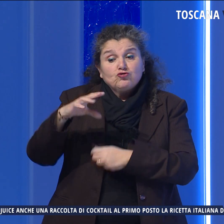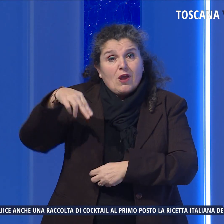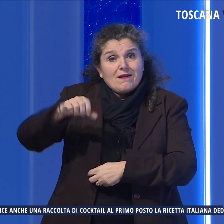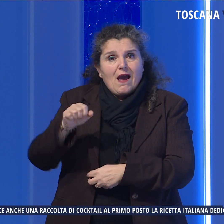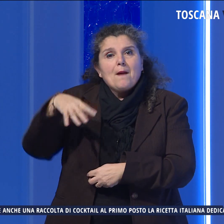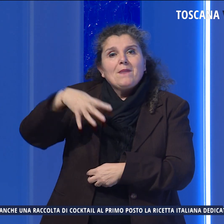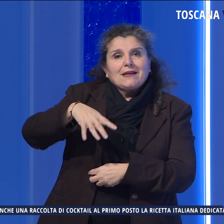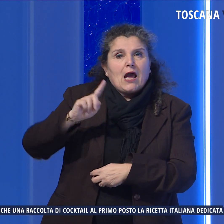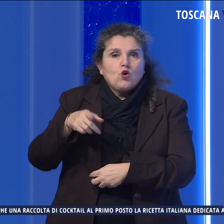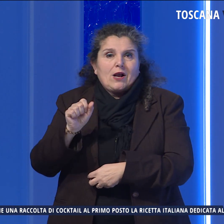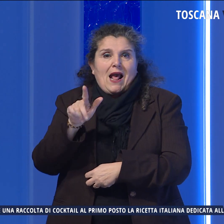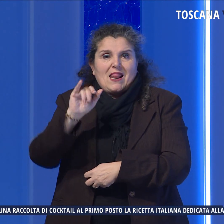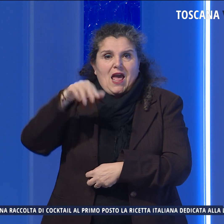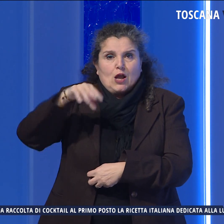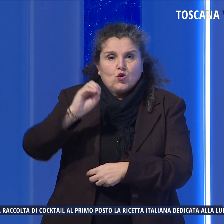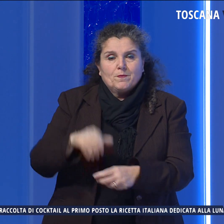Mariano Gagliano.